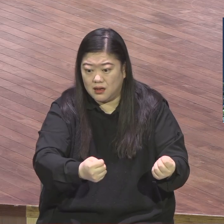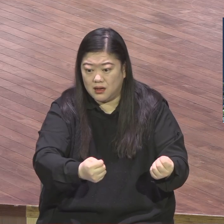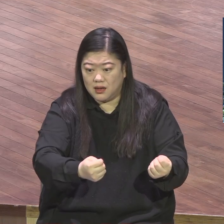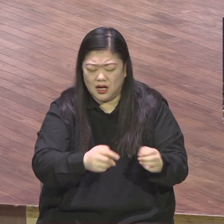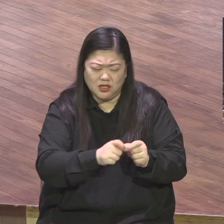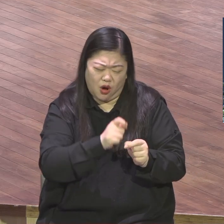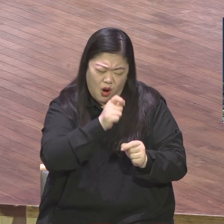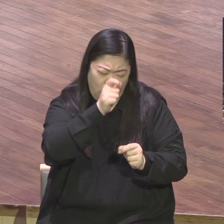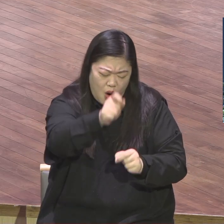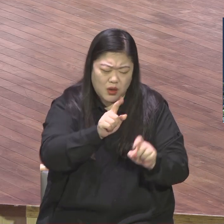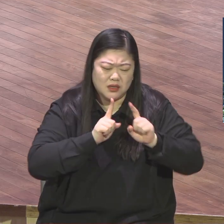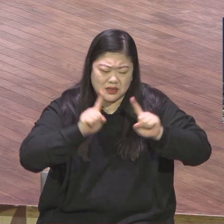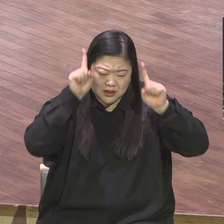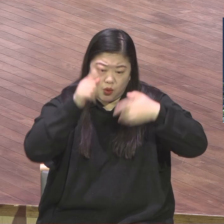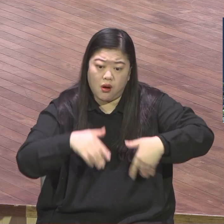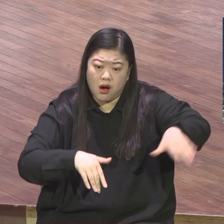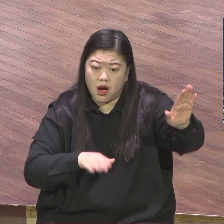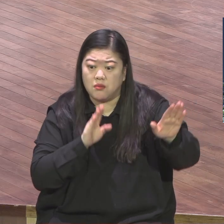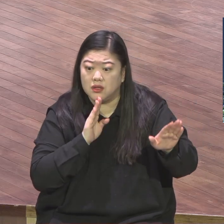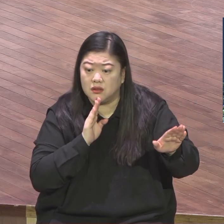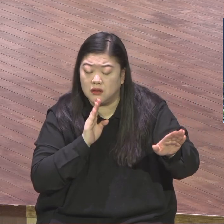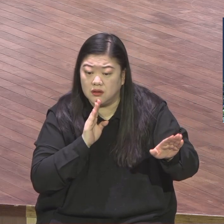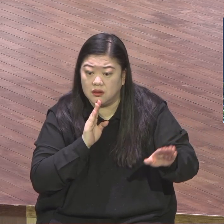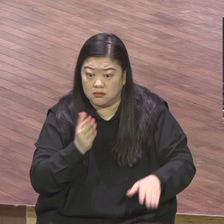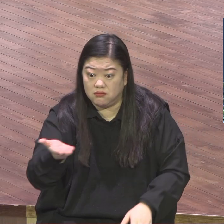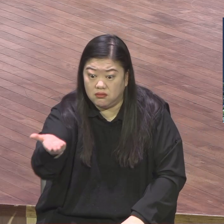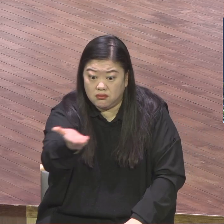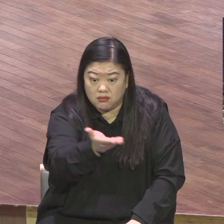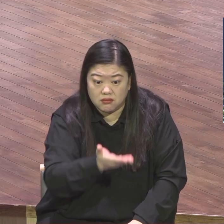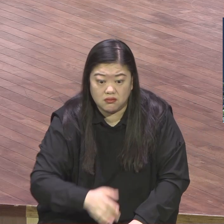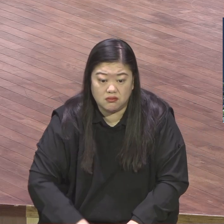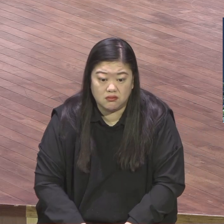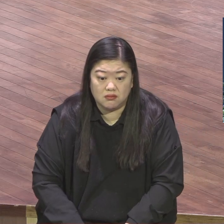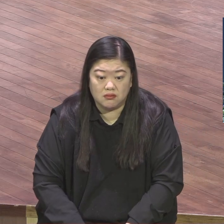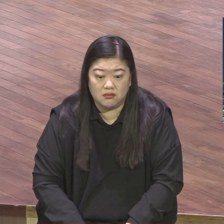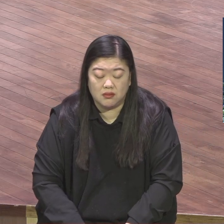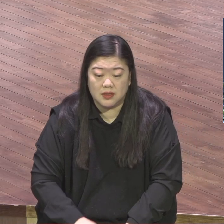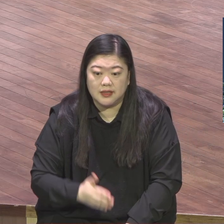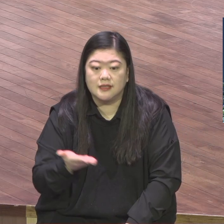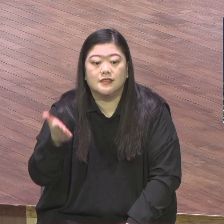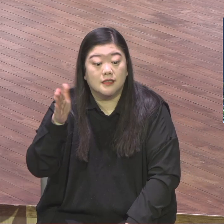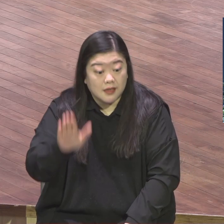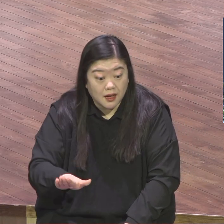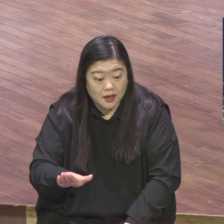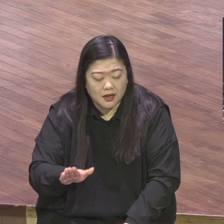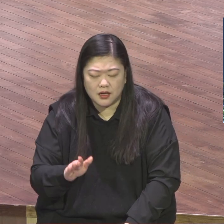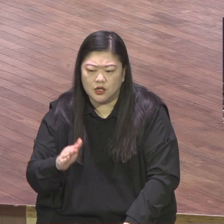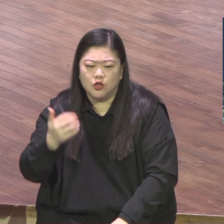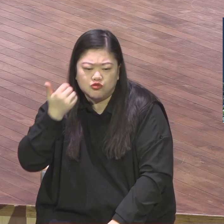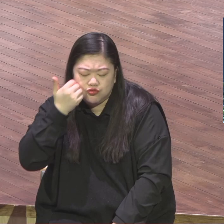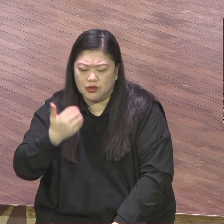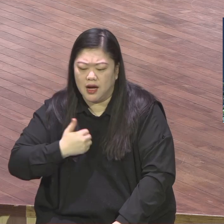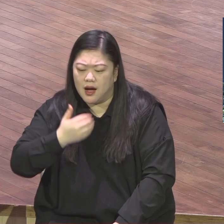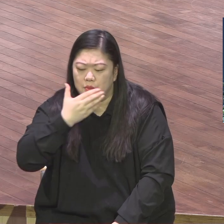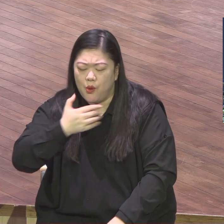우리 신분인데 우리 운명인데 이게 놀랍게도 말이에요. 이 전도자를 통해서 반전이 일어났어요. 반전이.